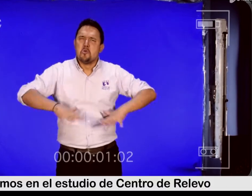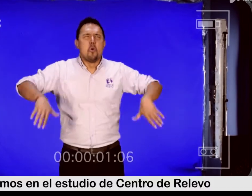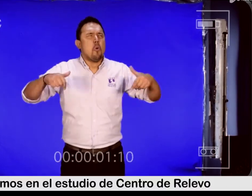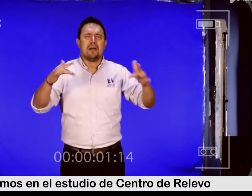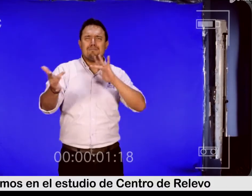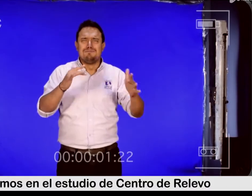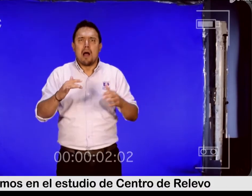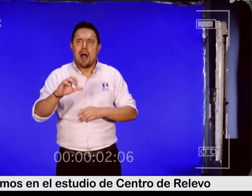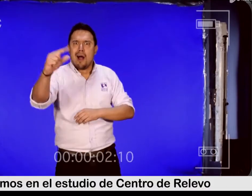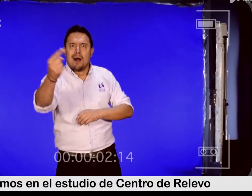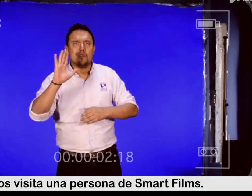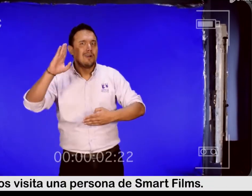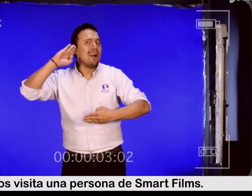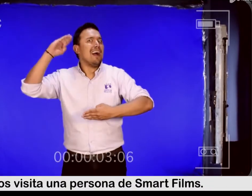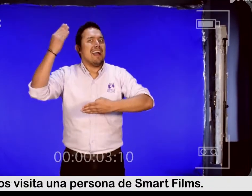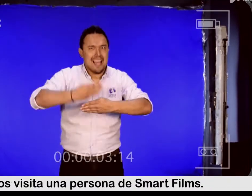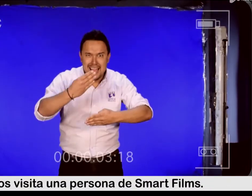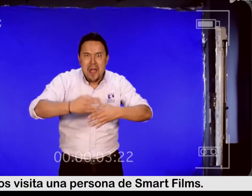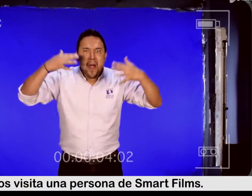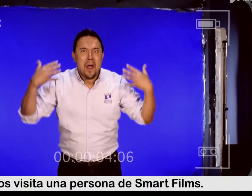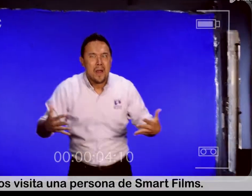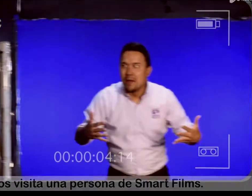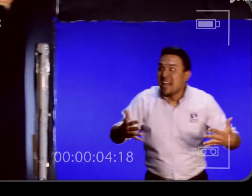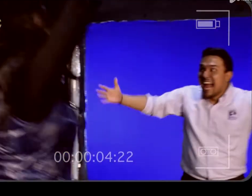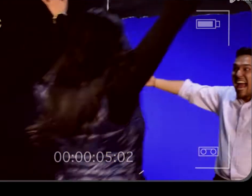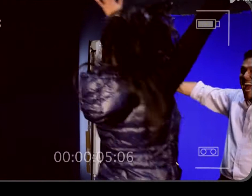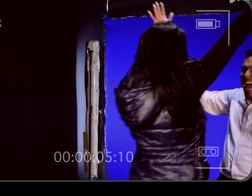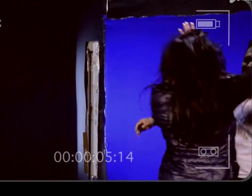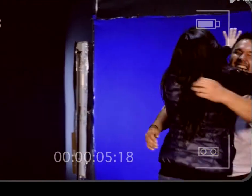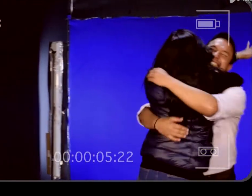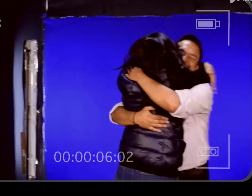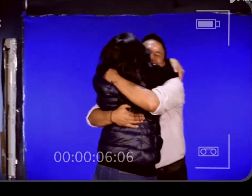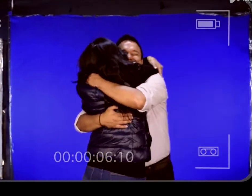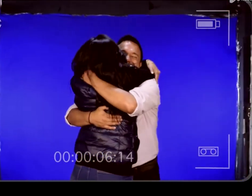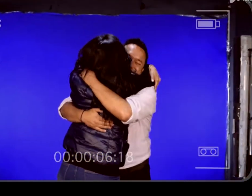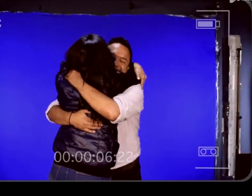Estamos en el estudio del Centro de Relevo y nos visita una persona de SmartFeeds. ¡Hey!